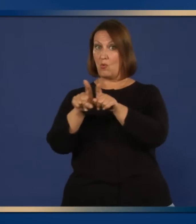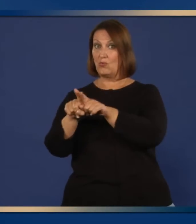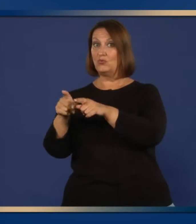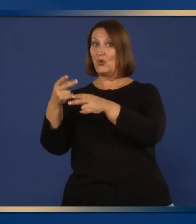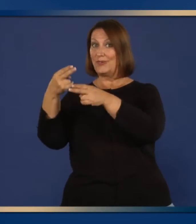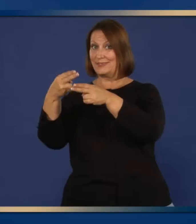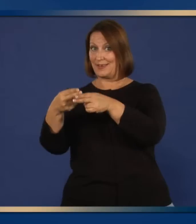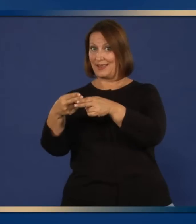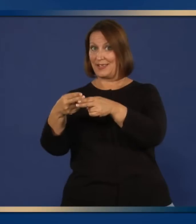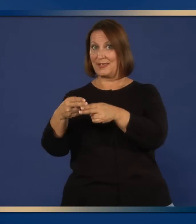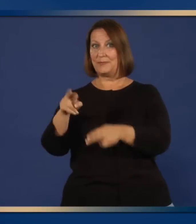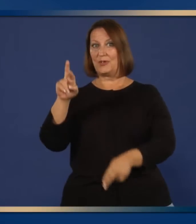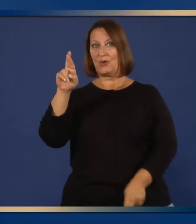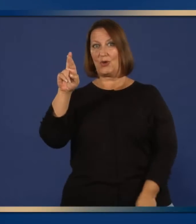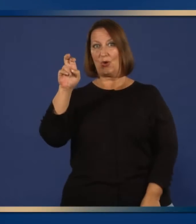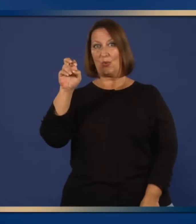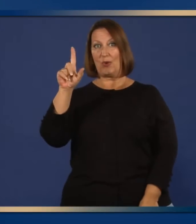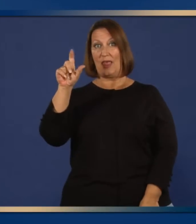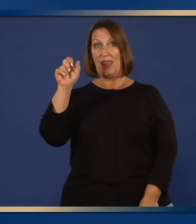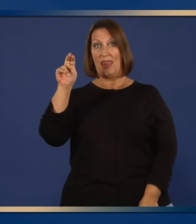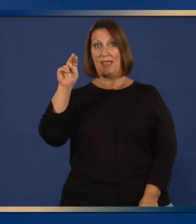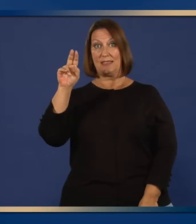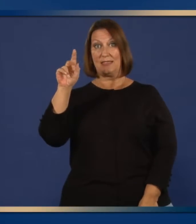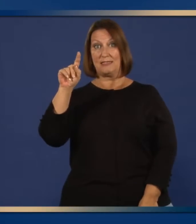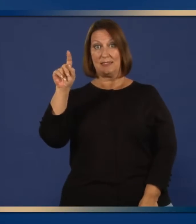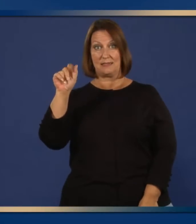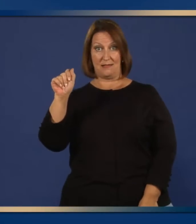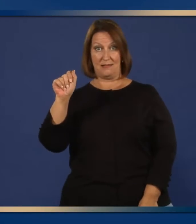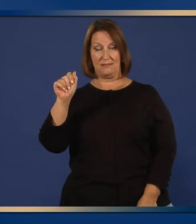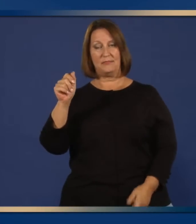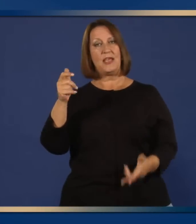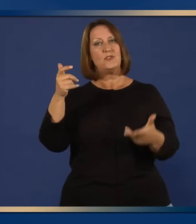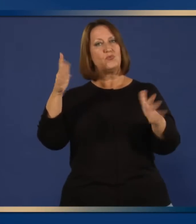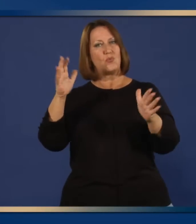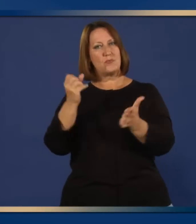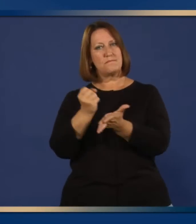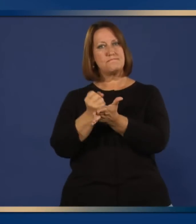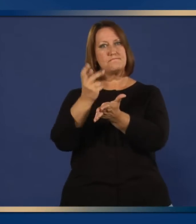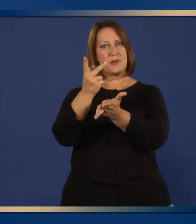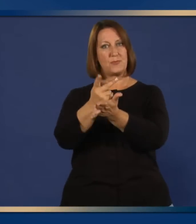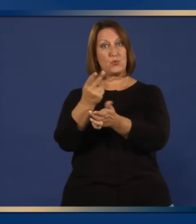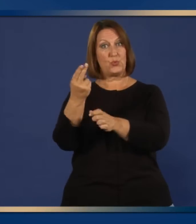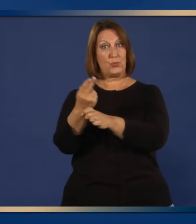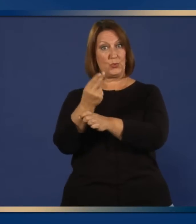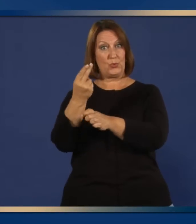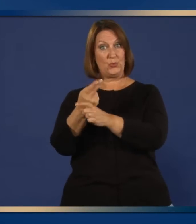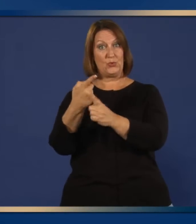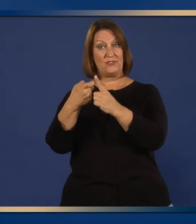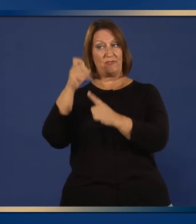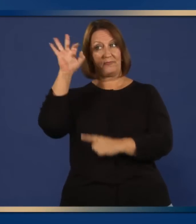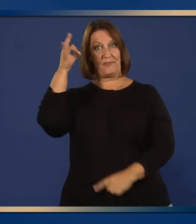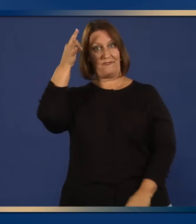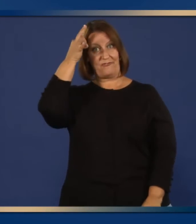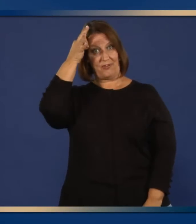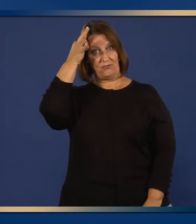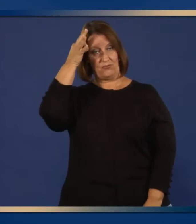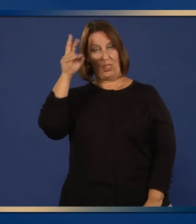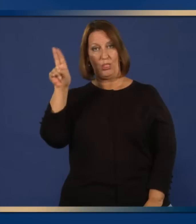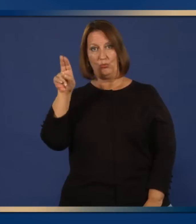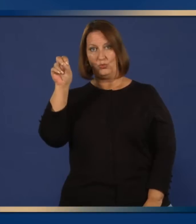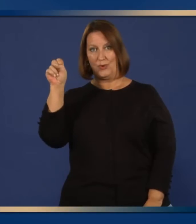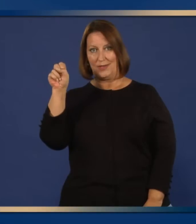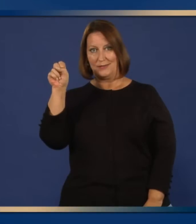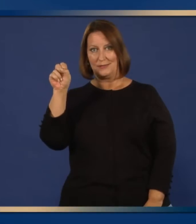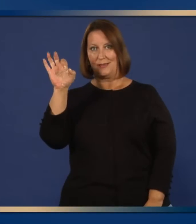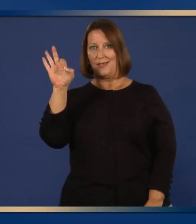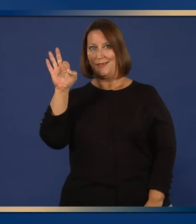Relenza, Zanamivir, es un medicamento que es aprobado por los Estados Unidos de Alimentos y